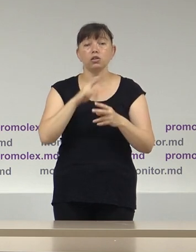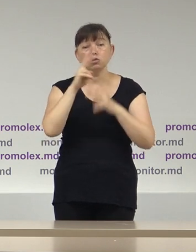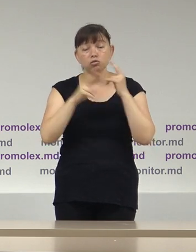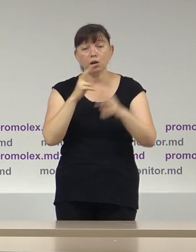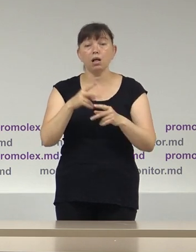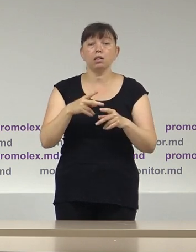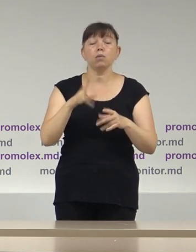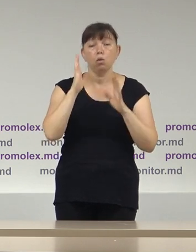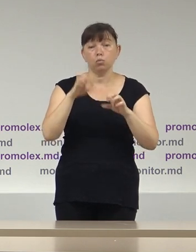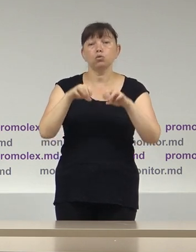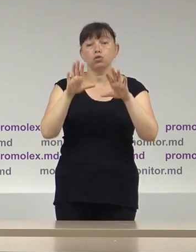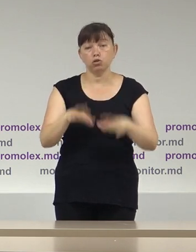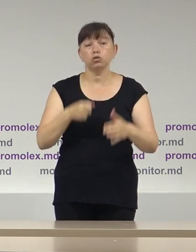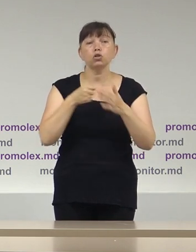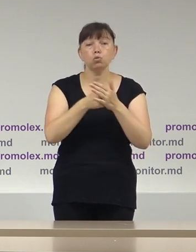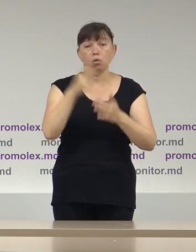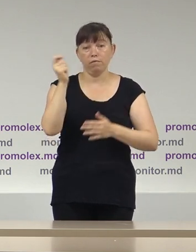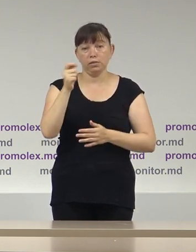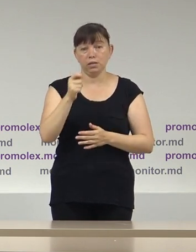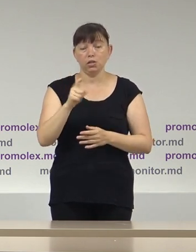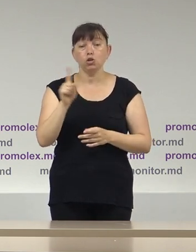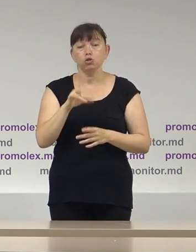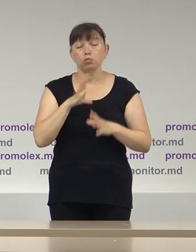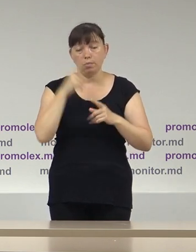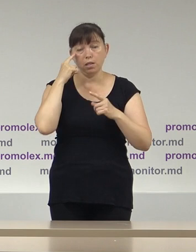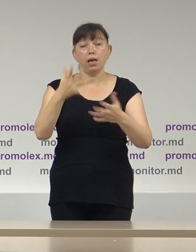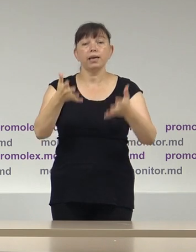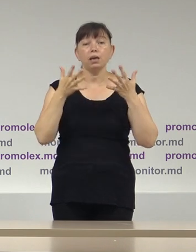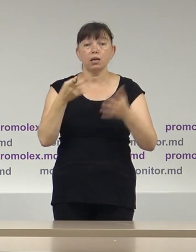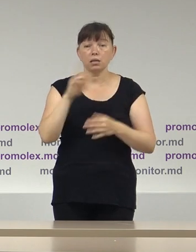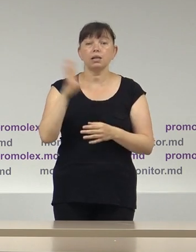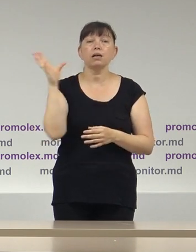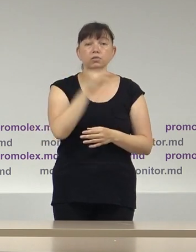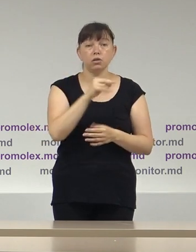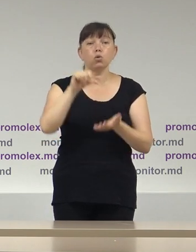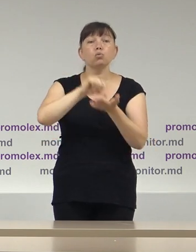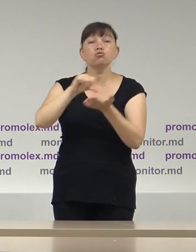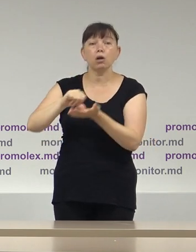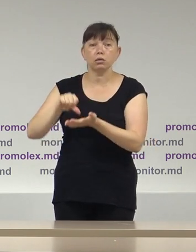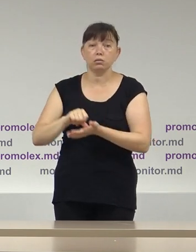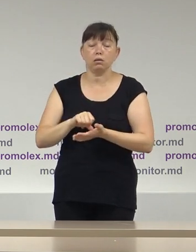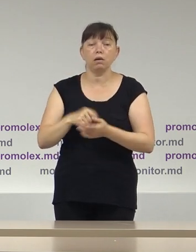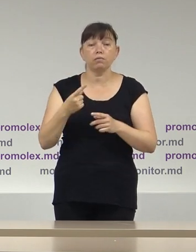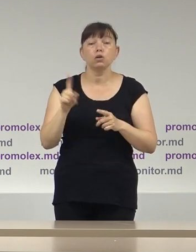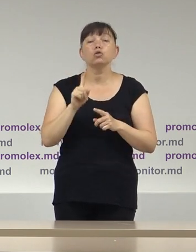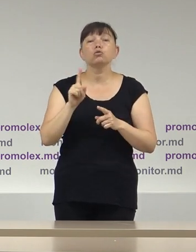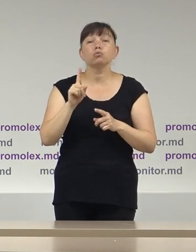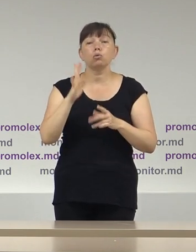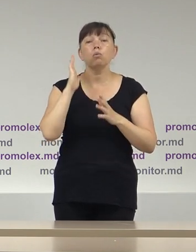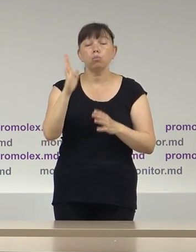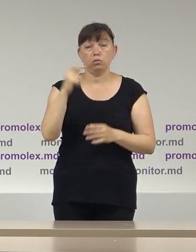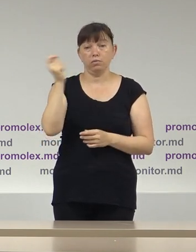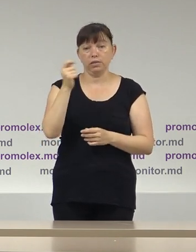cele legale, vor fi soluționate până duminică, astfel încât să existe claritate pentru toți actorii ce se va întâmpla